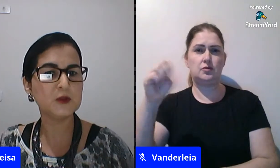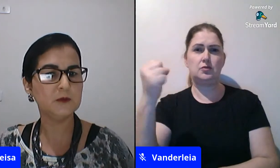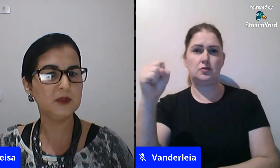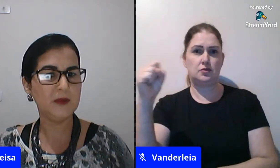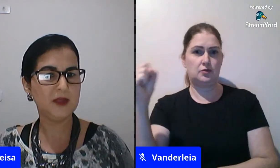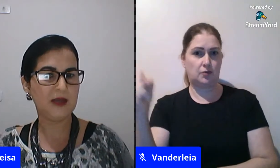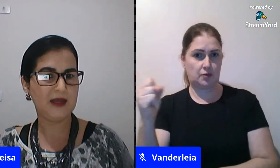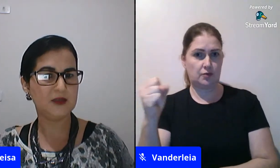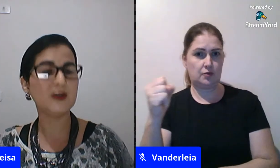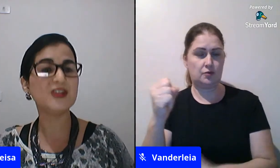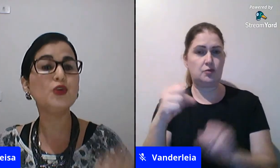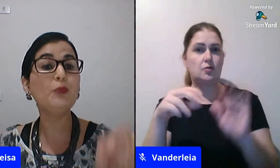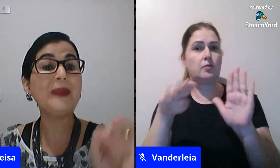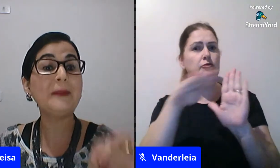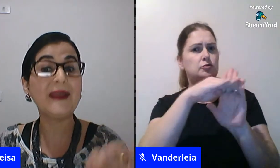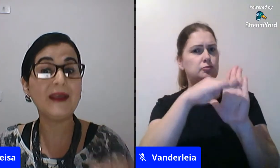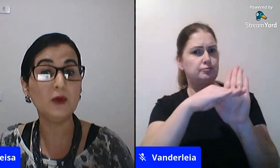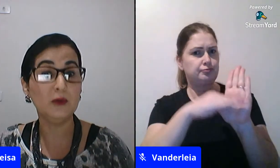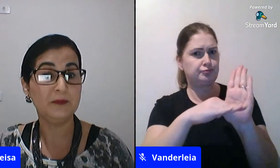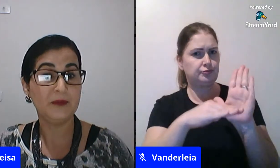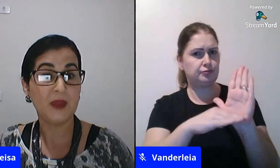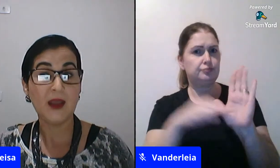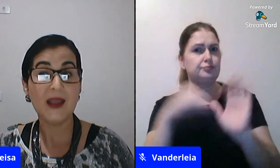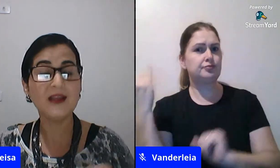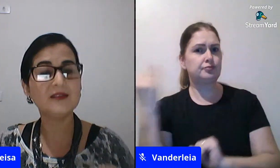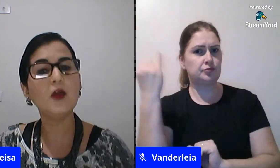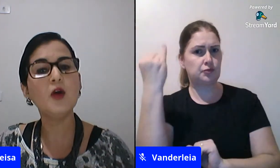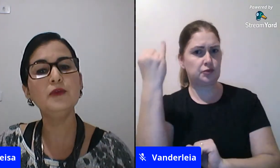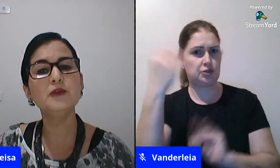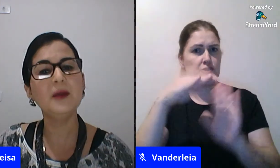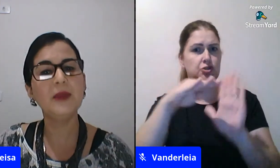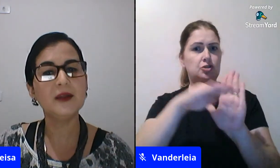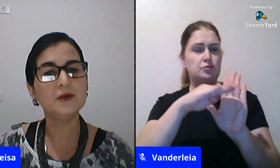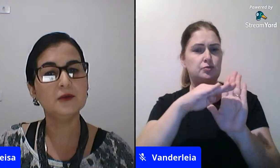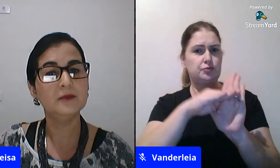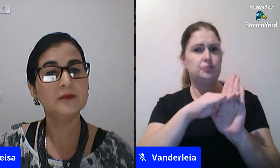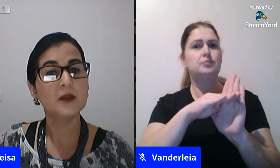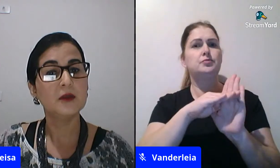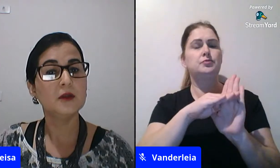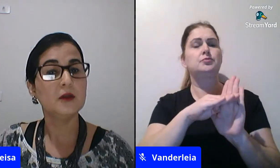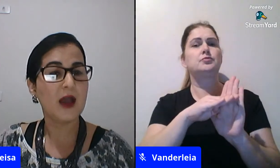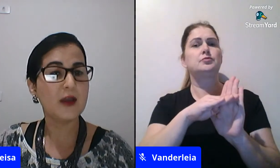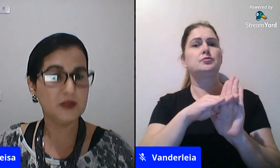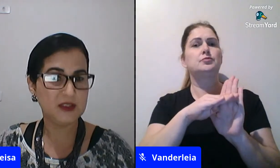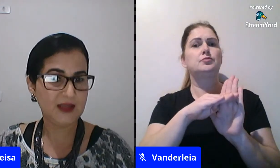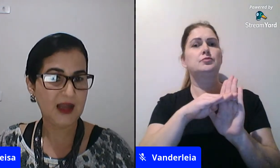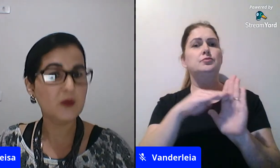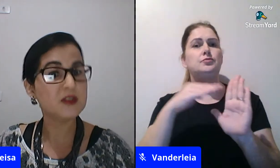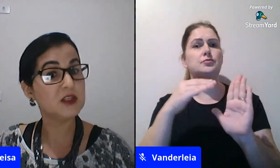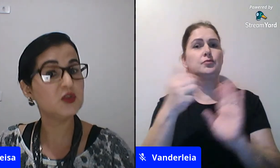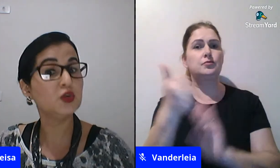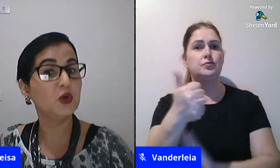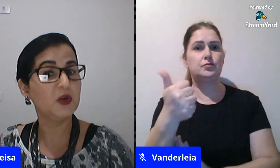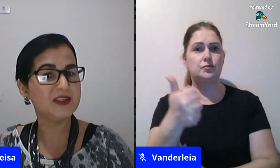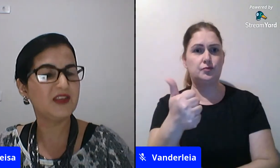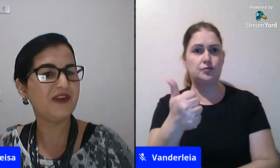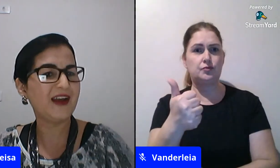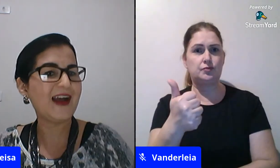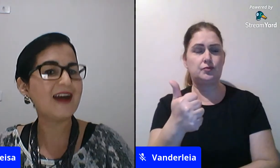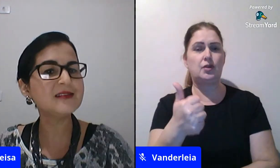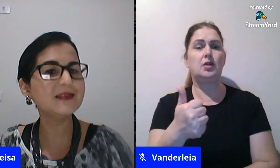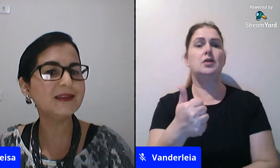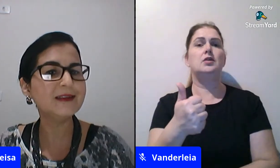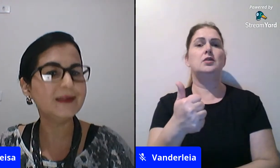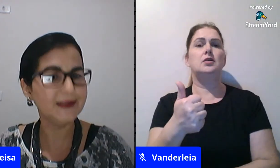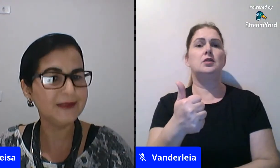princípios fundamentais. No artigo primeiro, ela tem como fundamento, aí eu vou citar o inciso 2, que